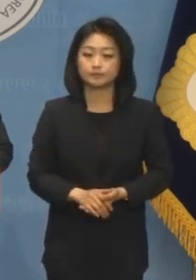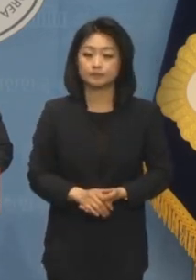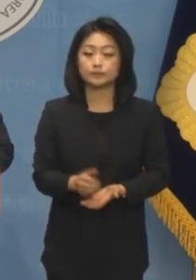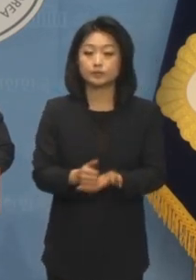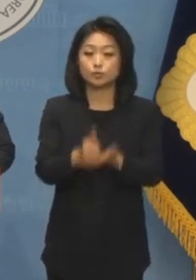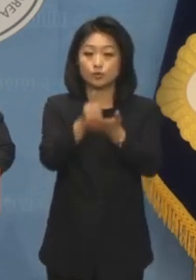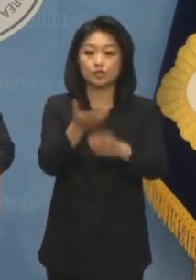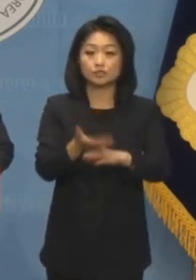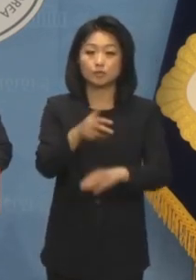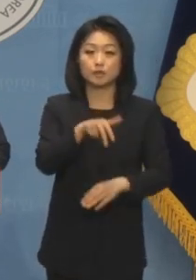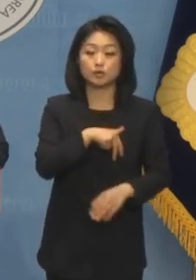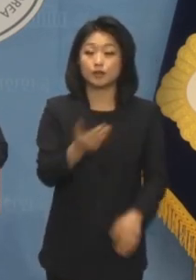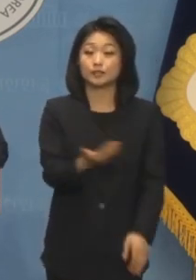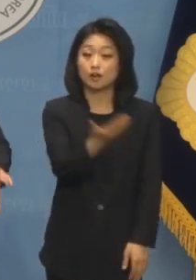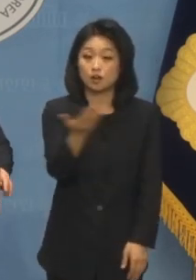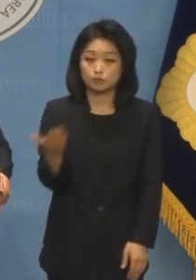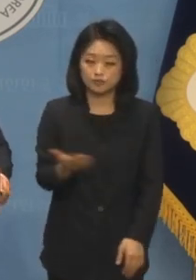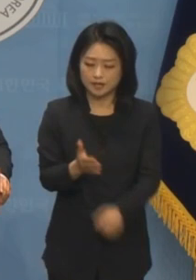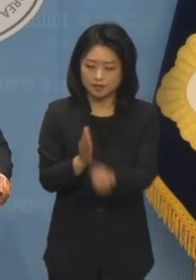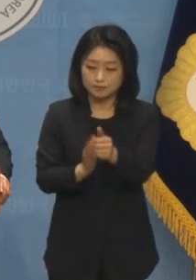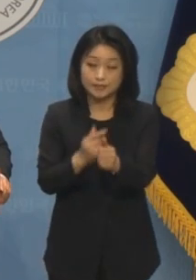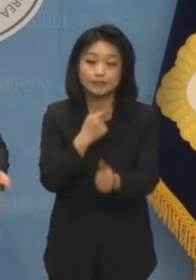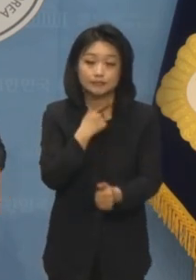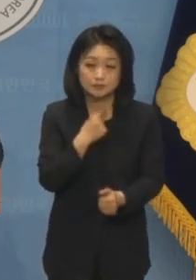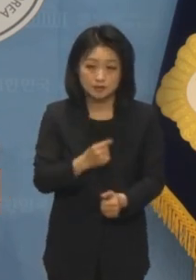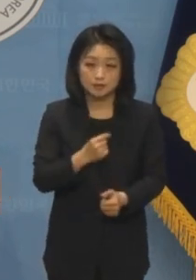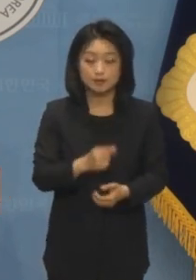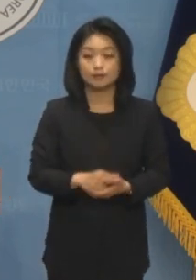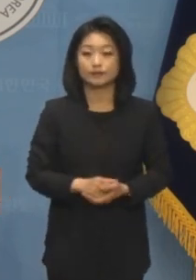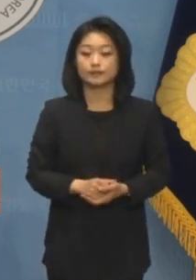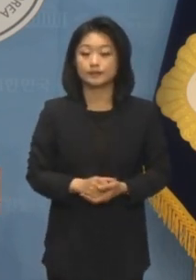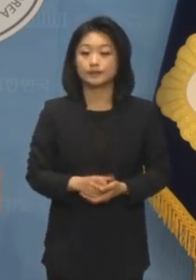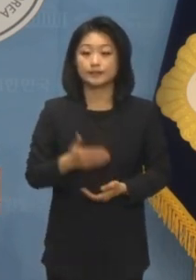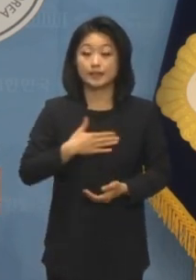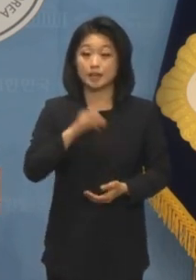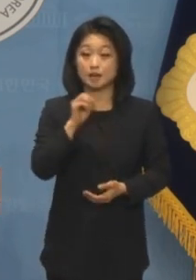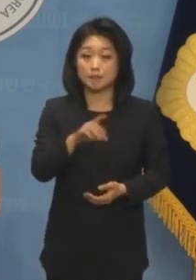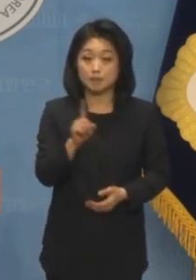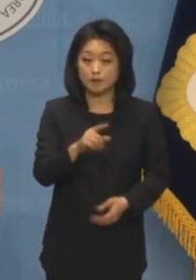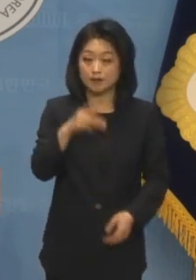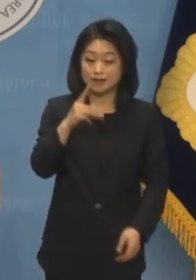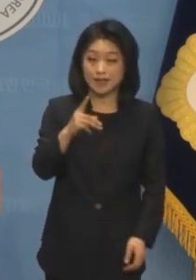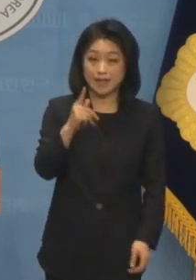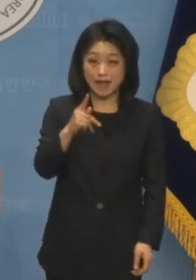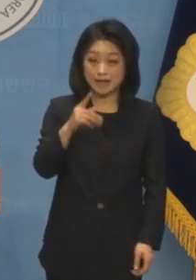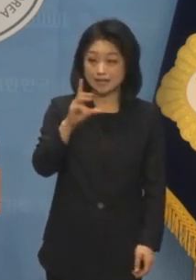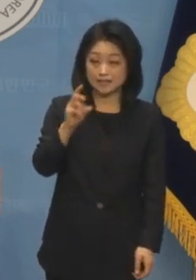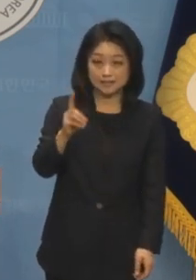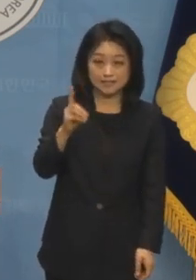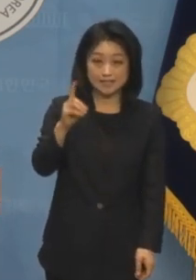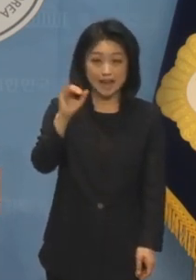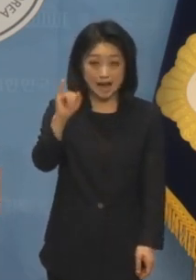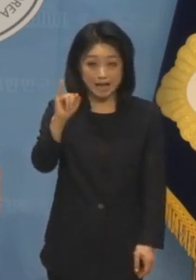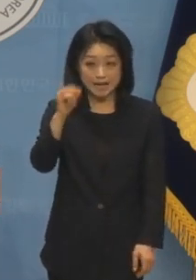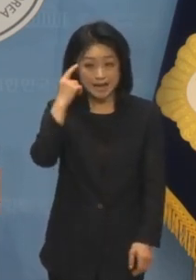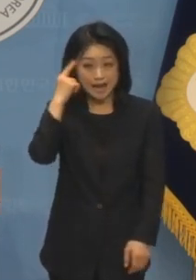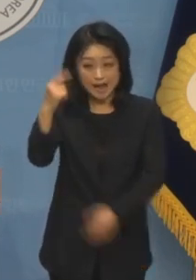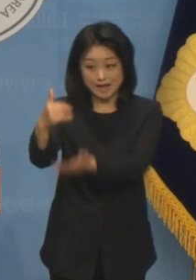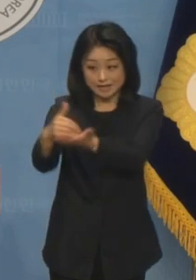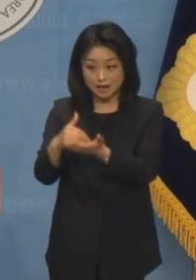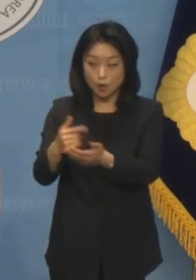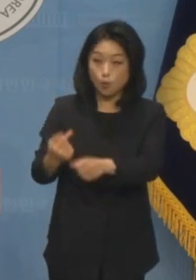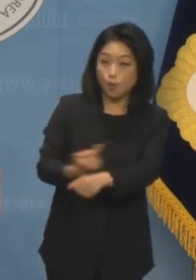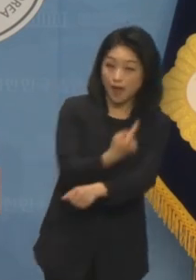존경하는 선배의 의원 여러분께 간곡히 요청드립니다. 제가 말씀드린 KDI 안이 아니어도 좋습니다. 국민연금의